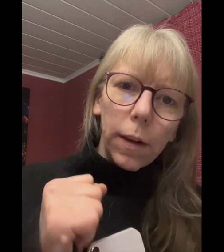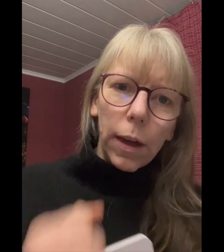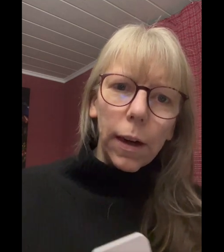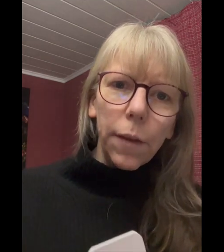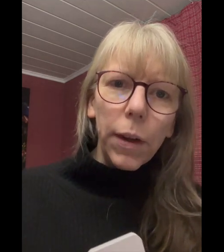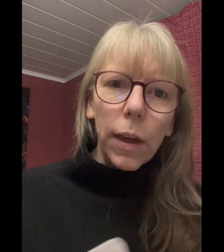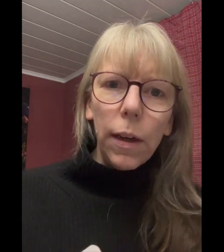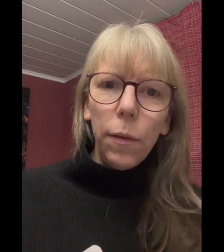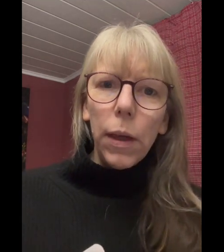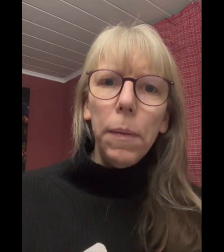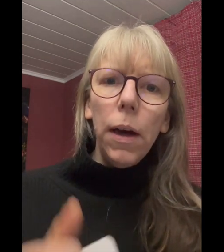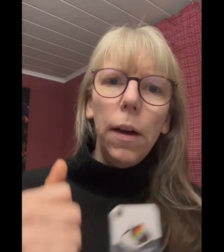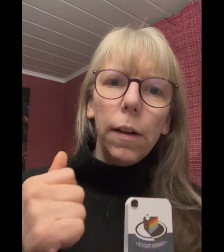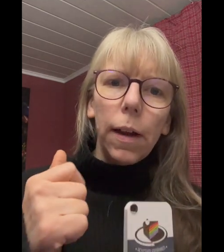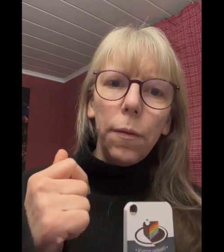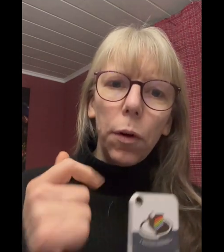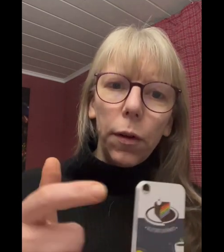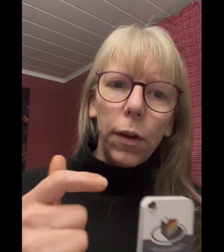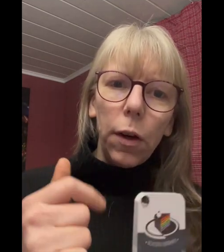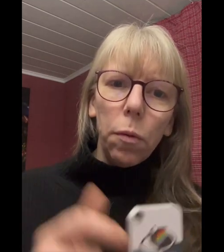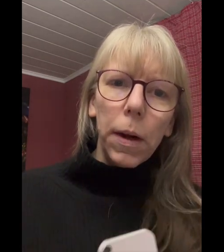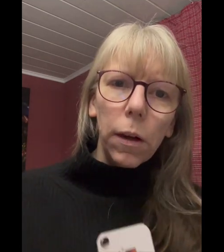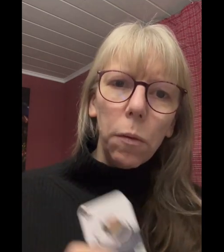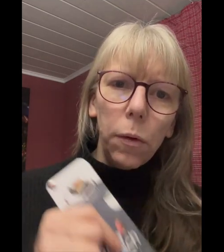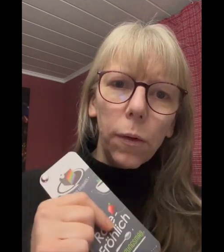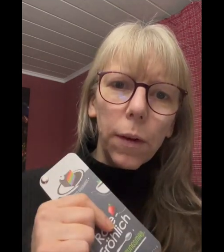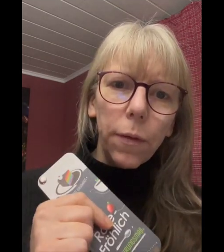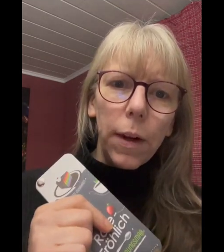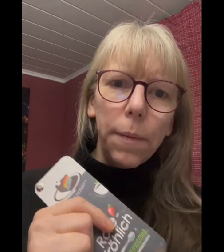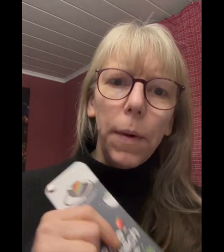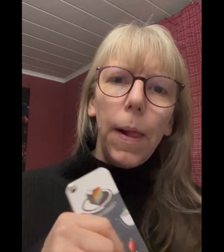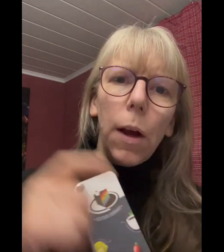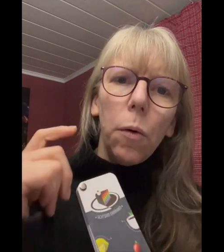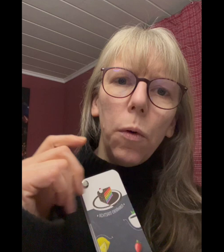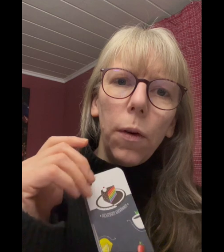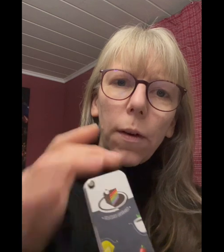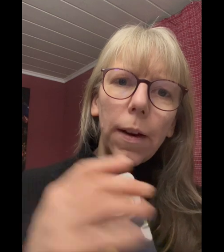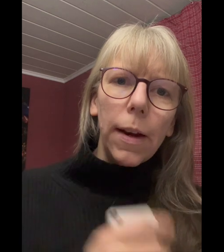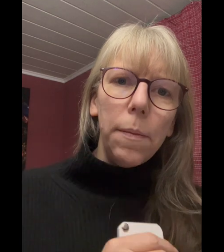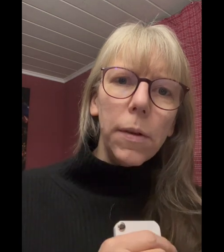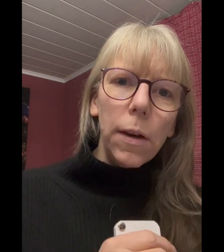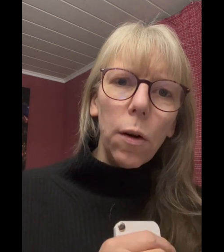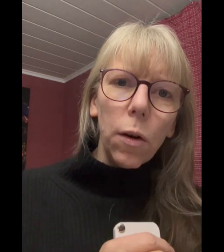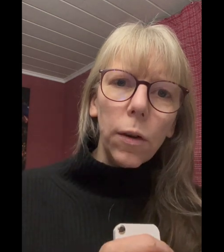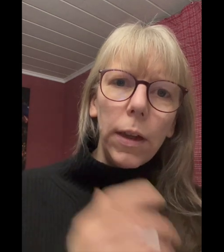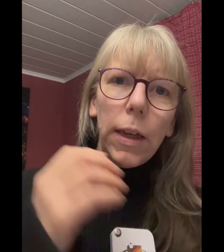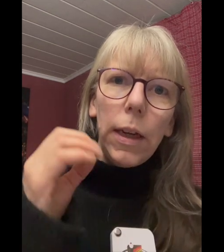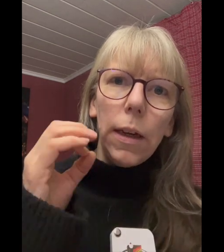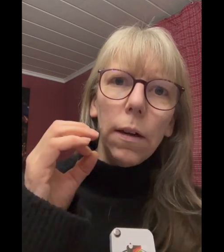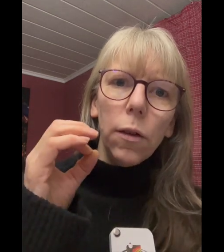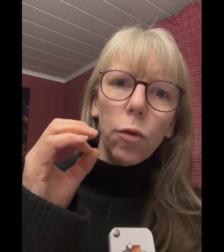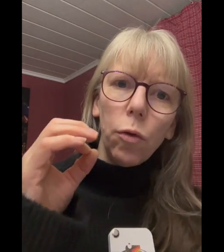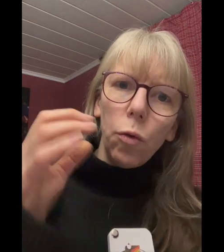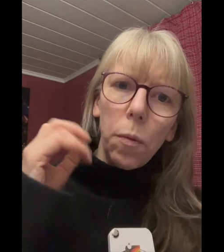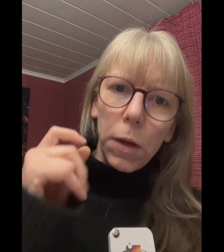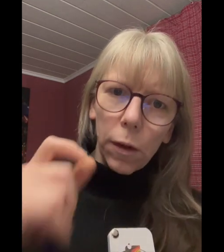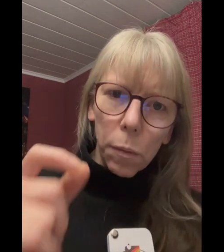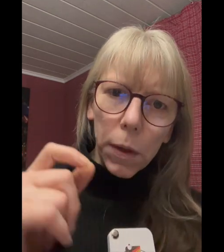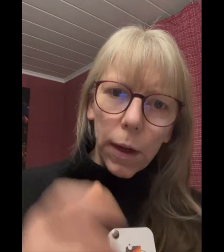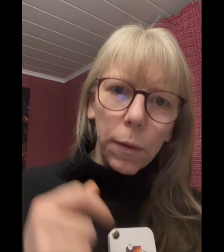ihren Kaffee dahin, wie immer, dann wollte sie den Tomaten-Gemüsesaft nehmen und dann nimmt sie noch die Struktur mit der Suppe. Das fand